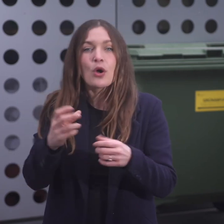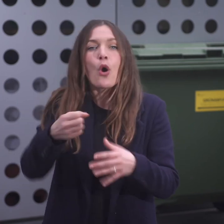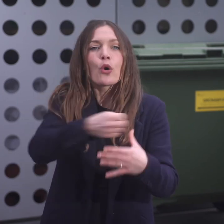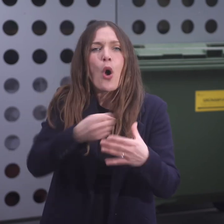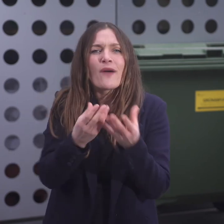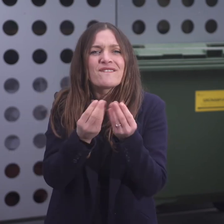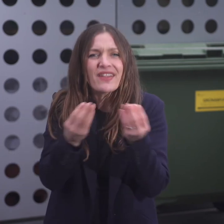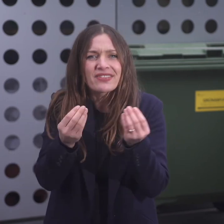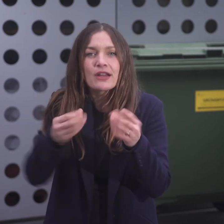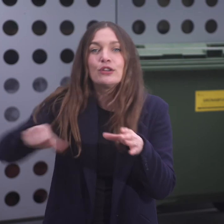und Suppen.